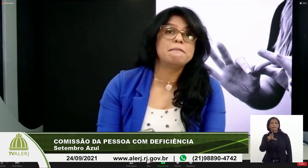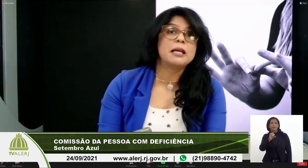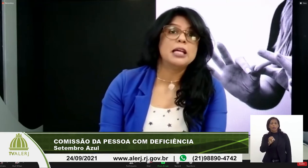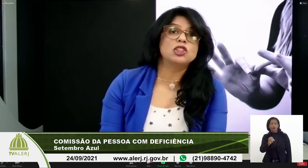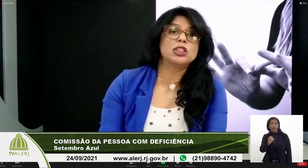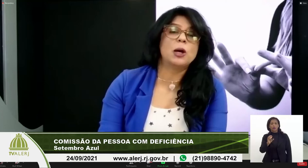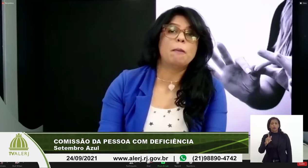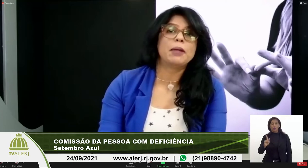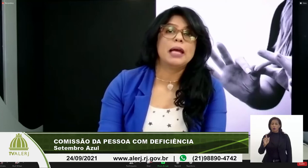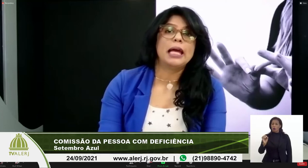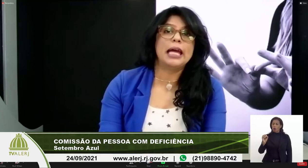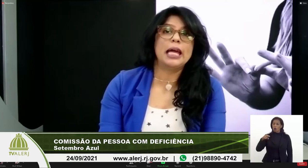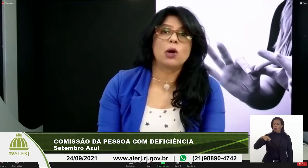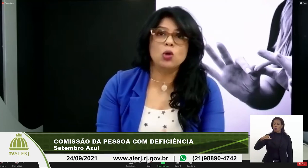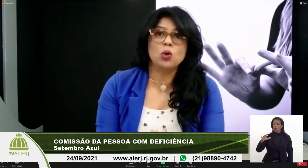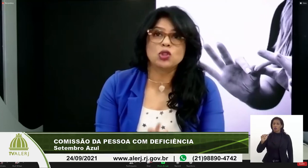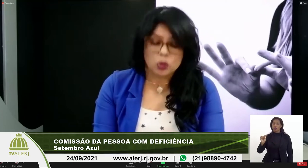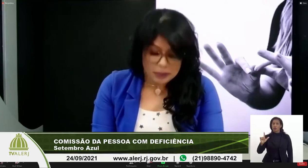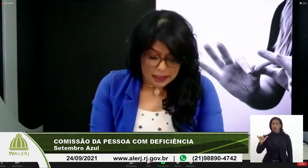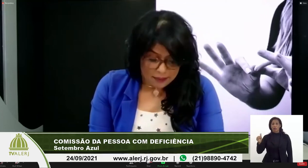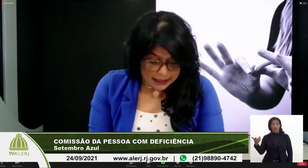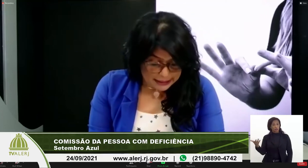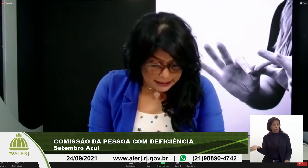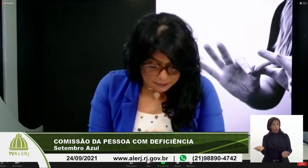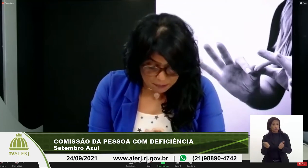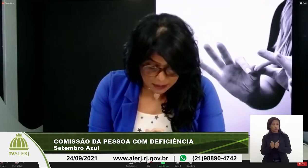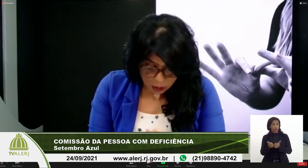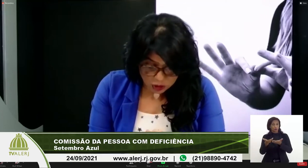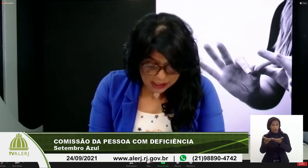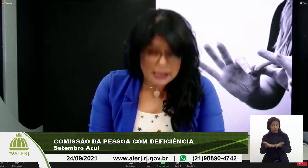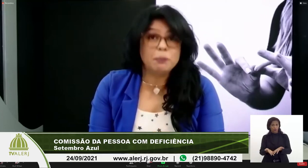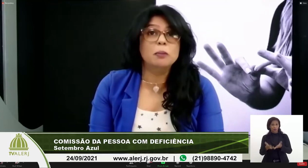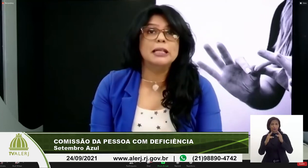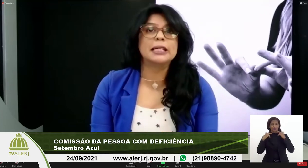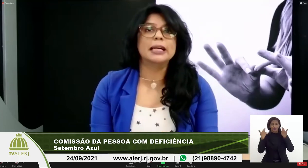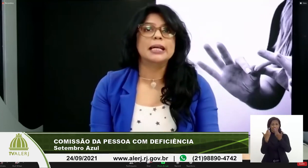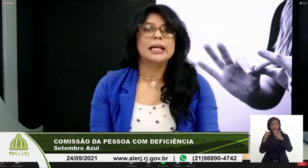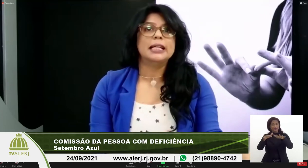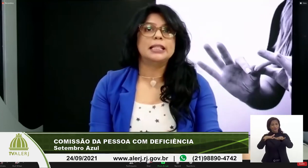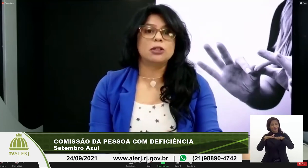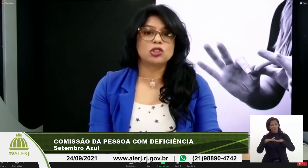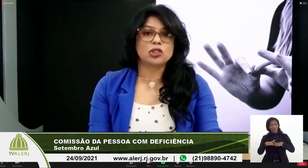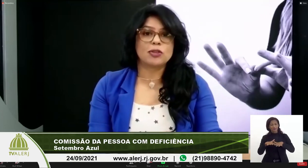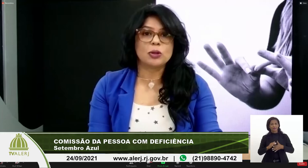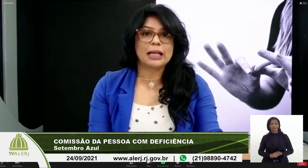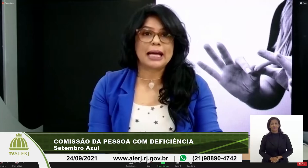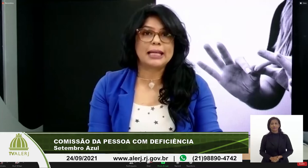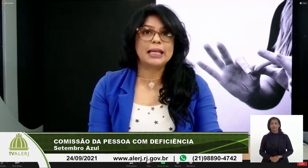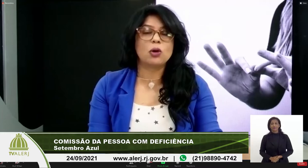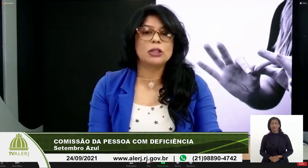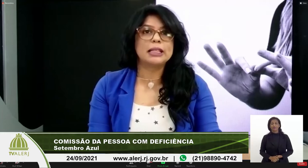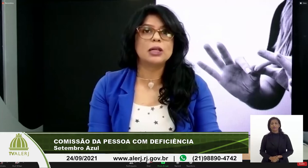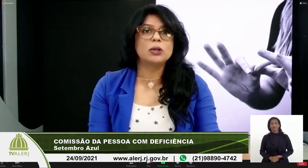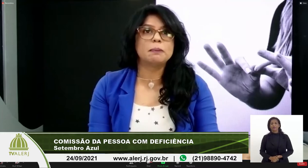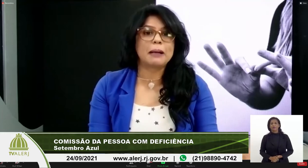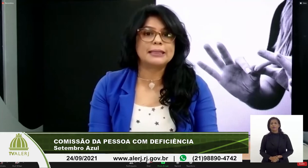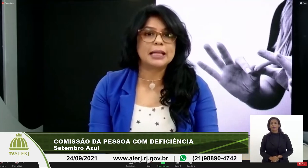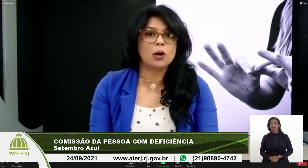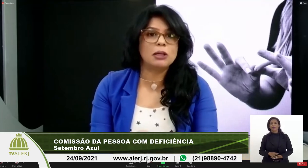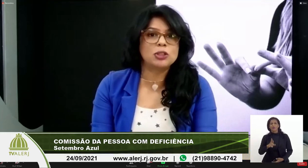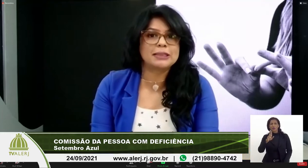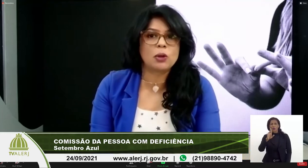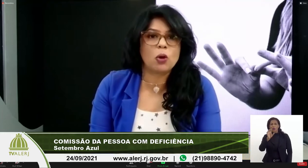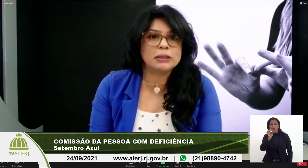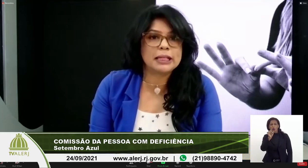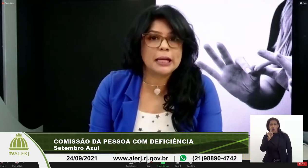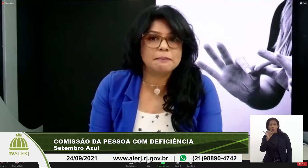também estão conosco nessa audiência pública. Então, deixa eu só voltar aqui, Rodrigo, parece